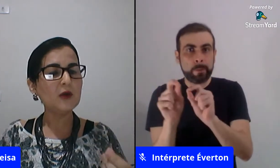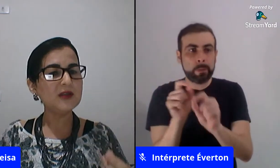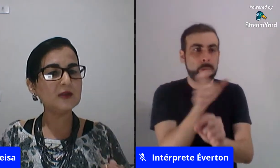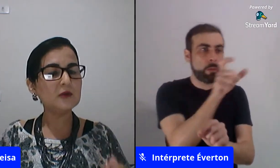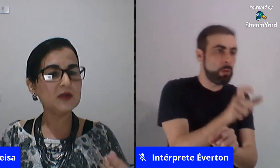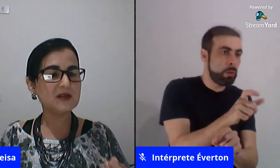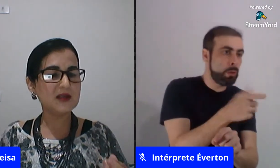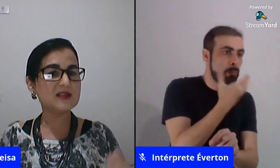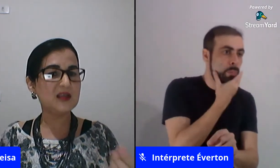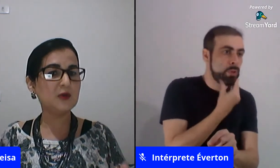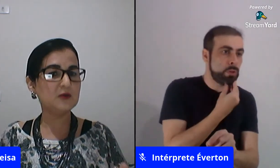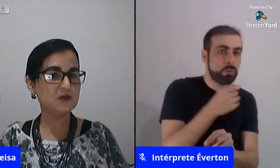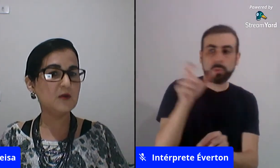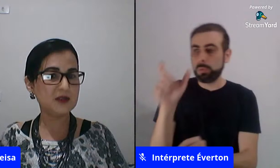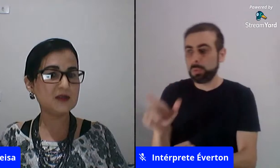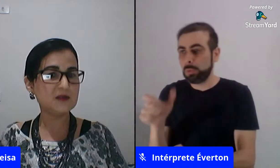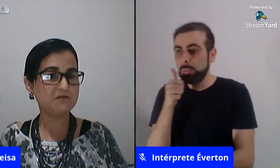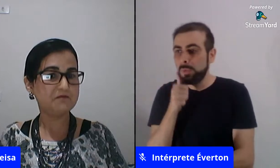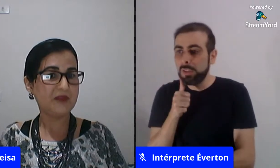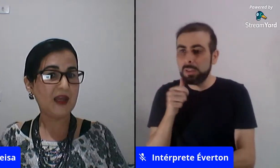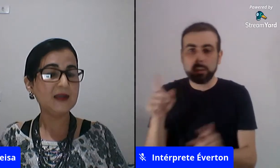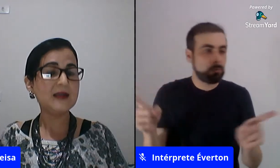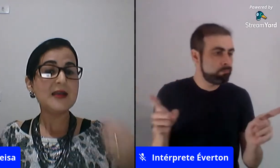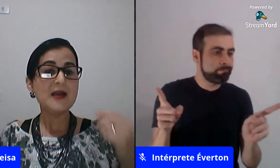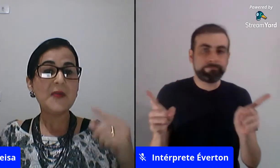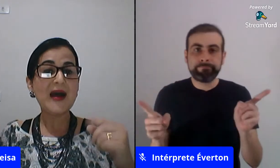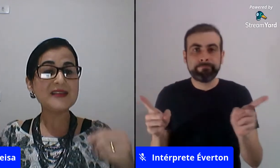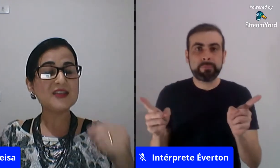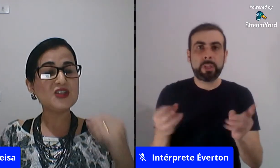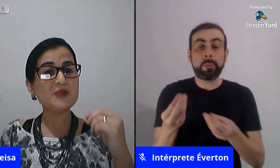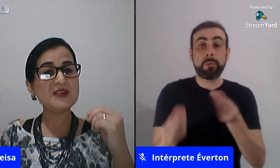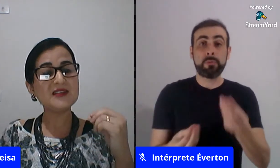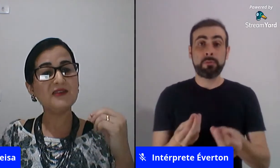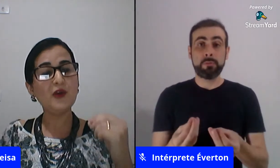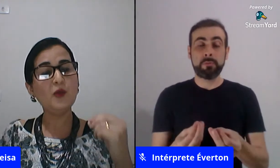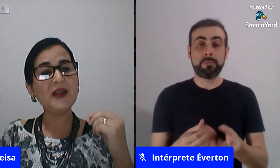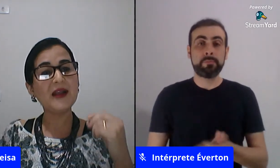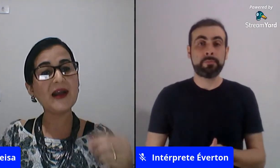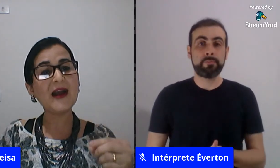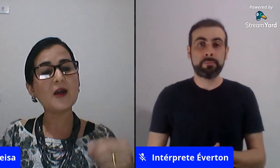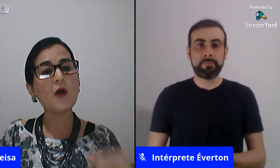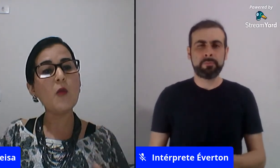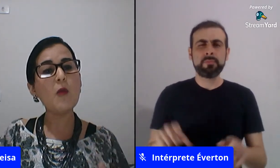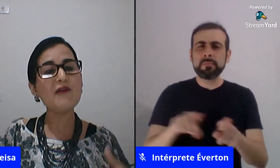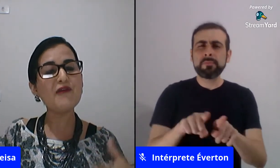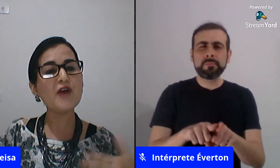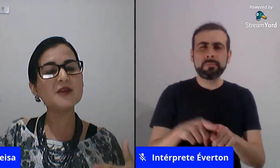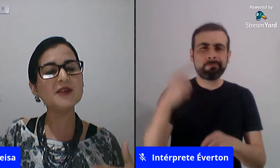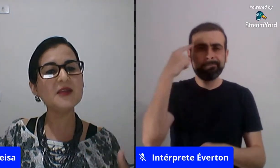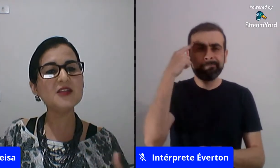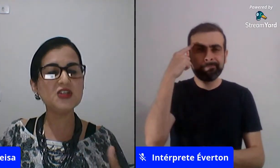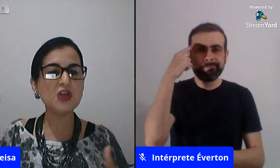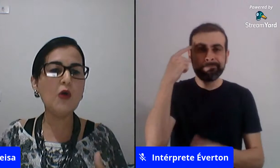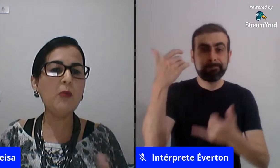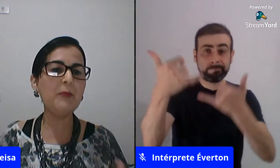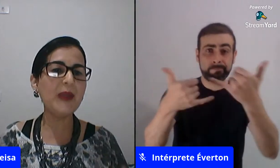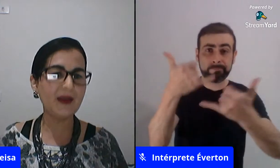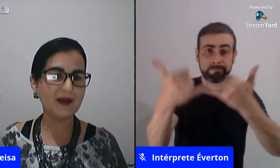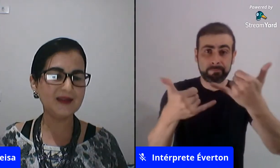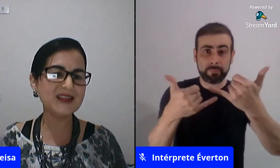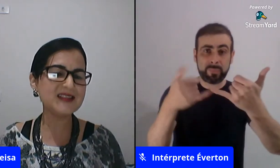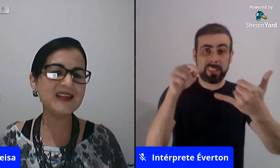tomar cuidado com essas reproduções né mas a gente precisa ver o brincar como uma forma também de